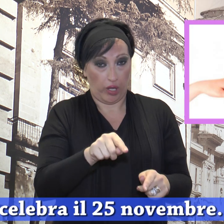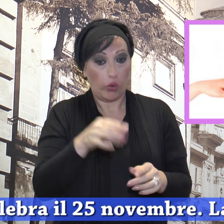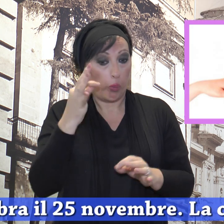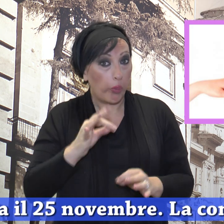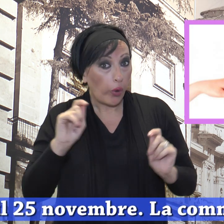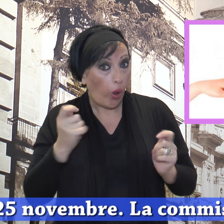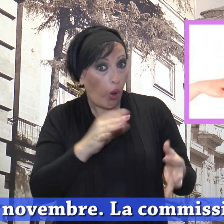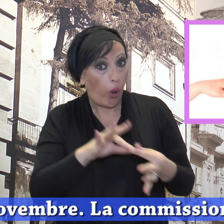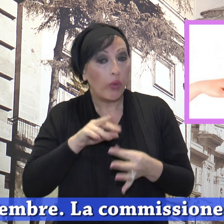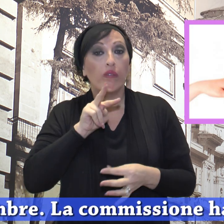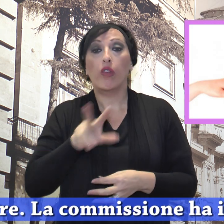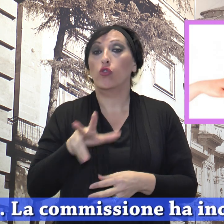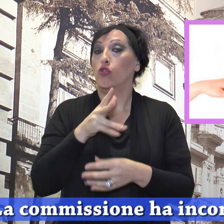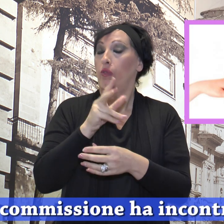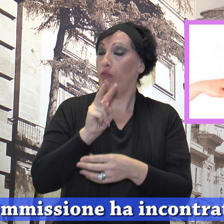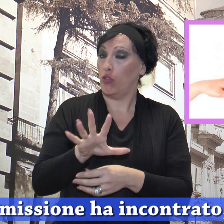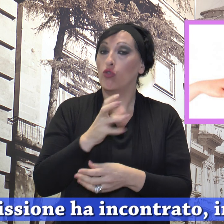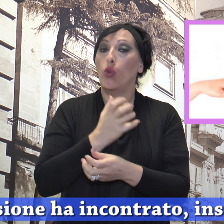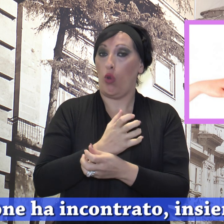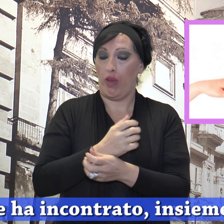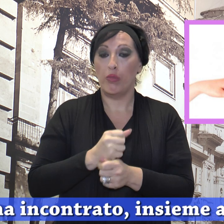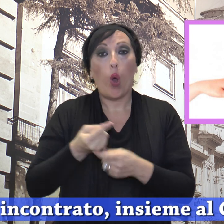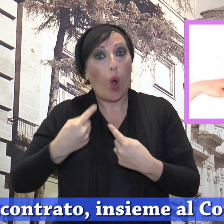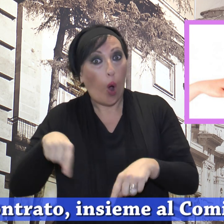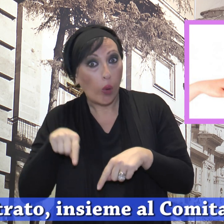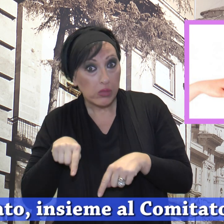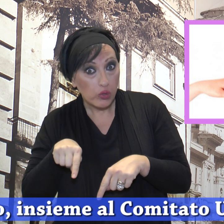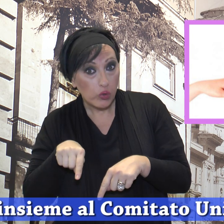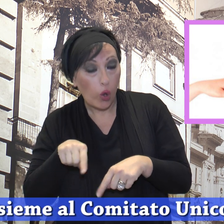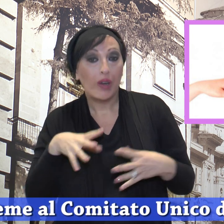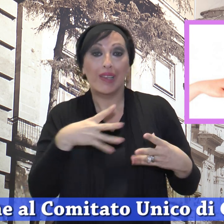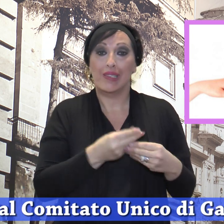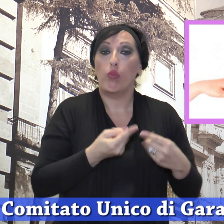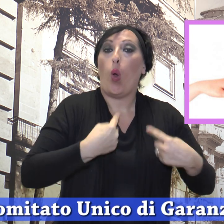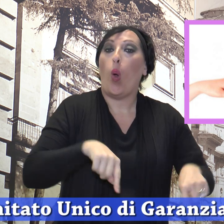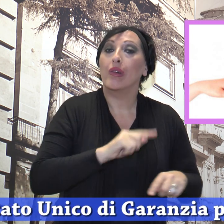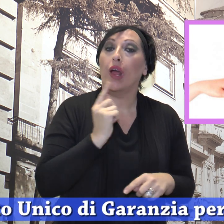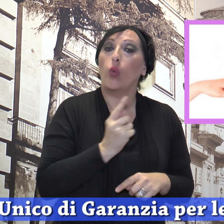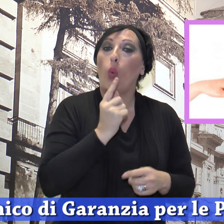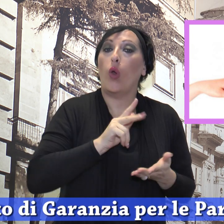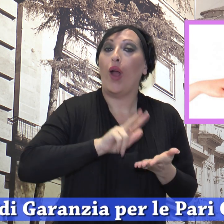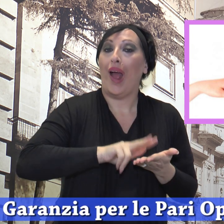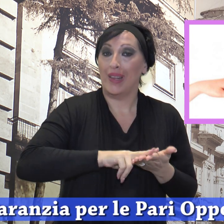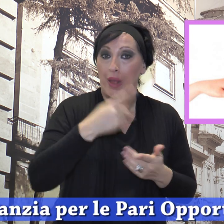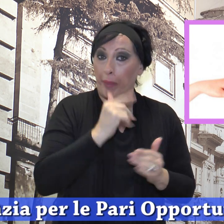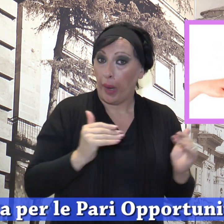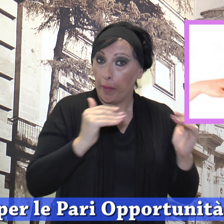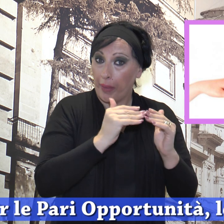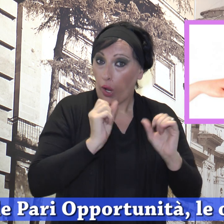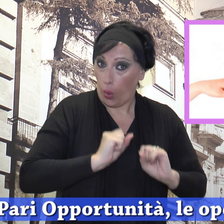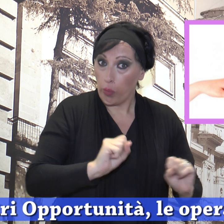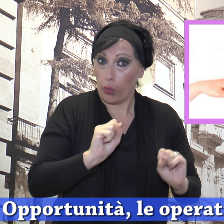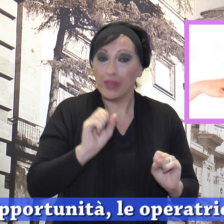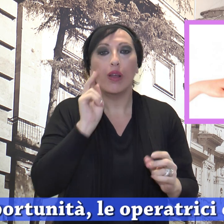novembre. La Commissione ha incontrato insieme al Comitato Unico di Garanzia per le Pari Opportunità